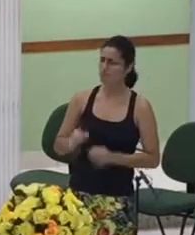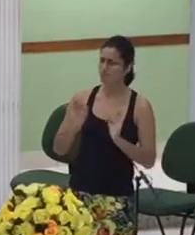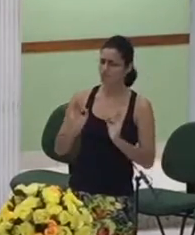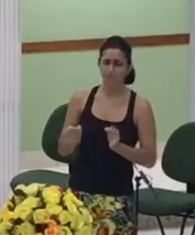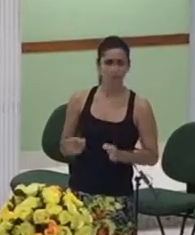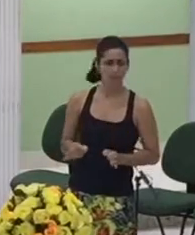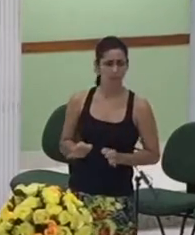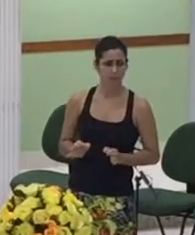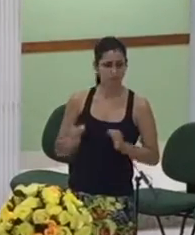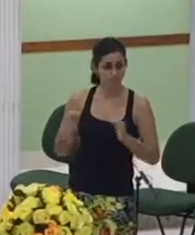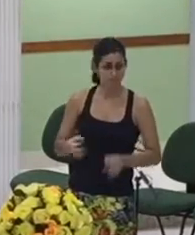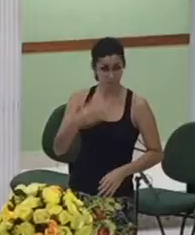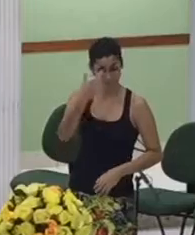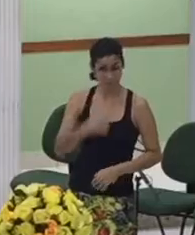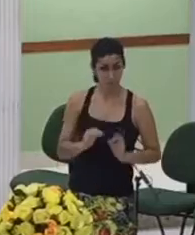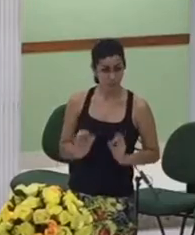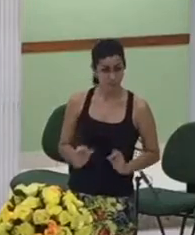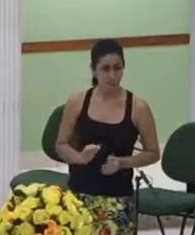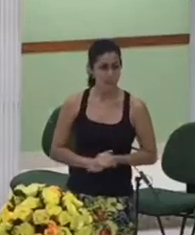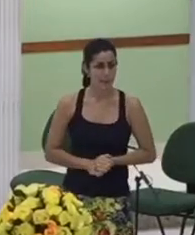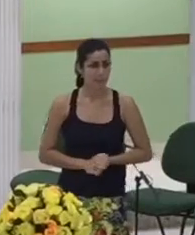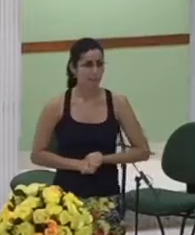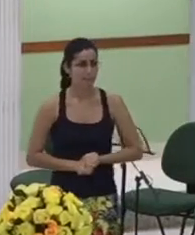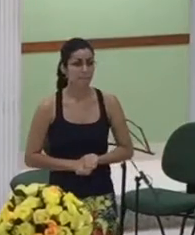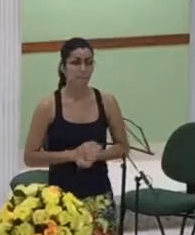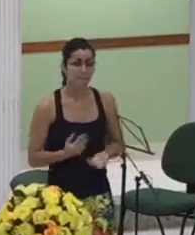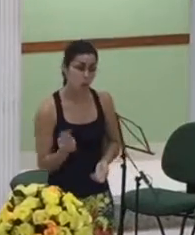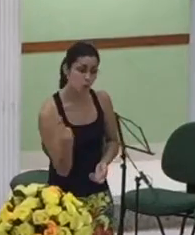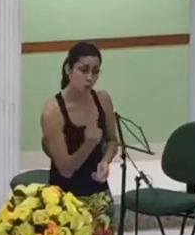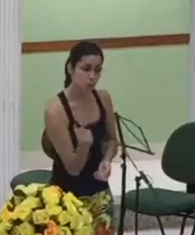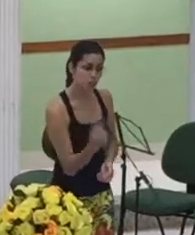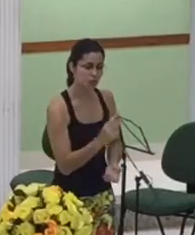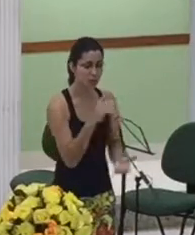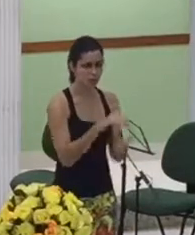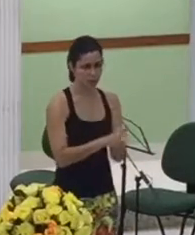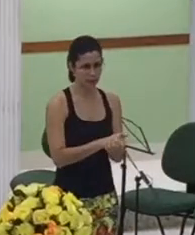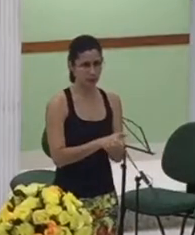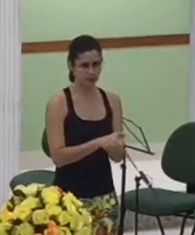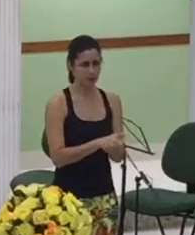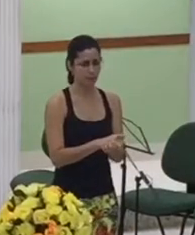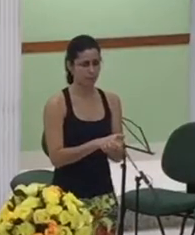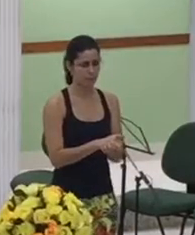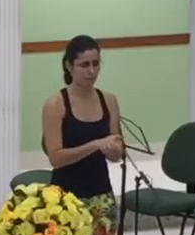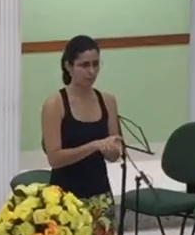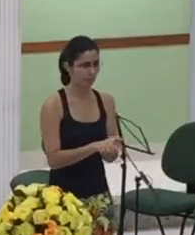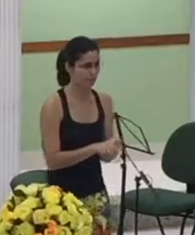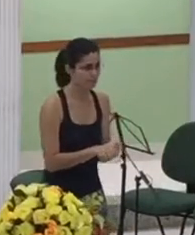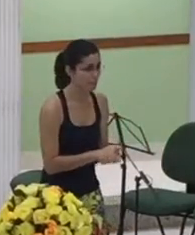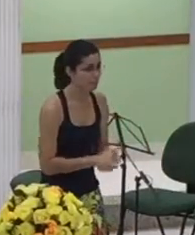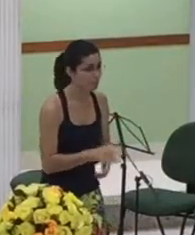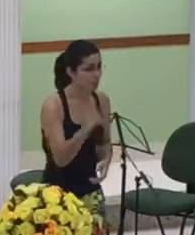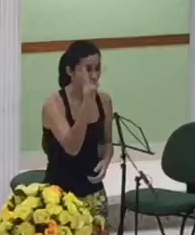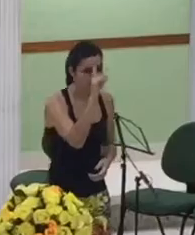e então eles se casaram e a história dela muda completamente